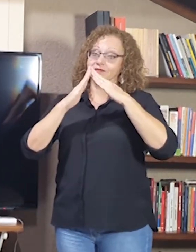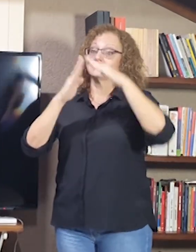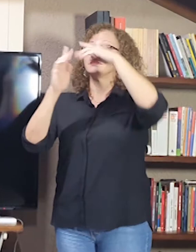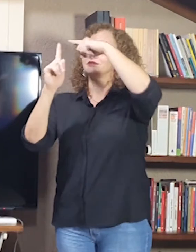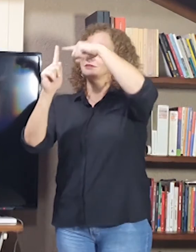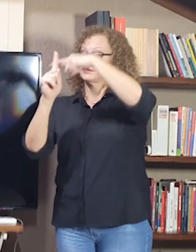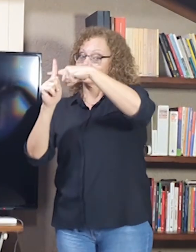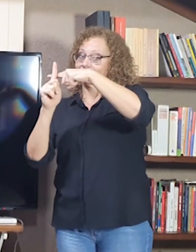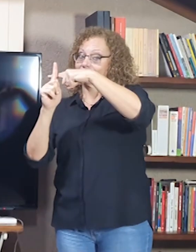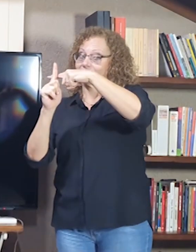cruz.